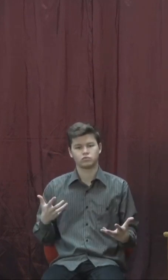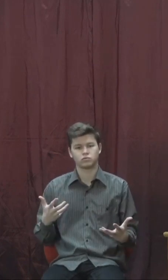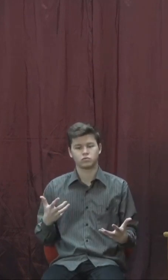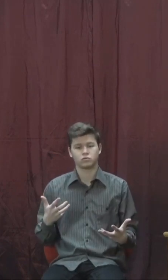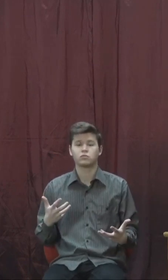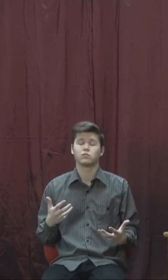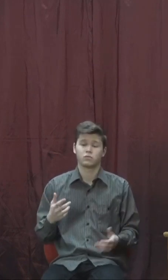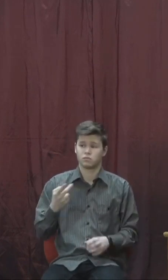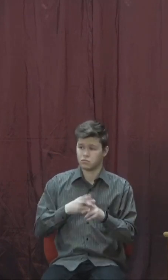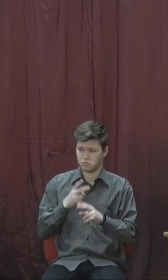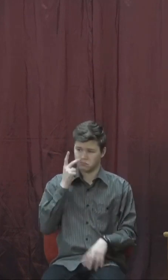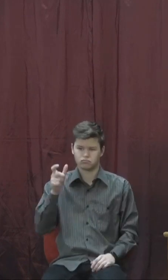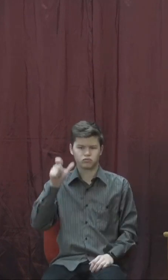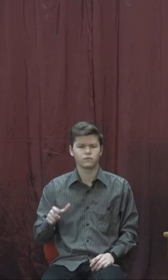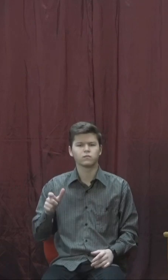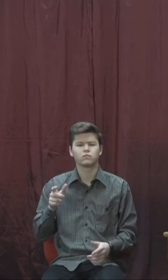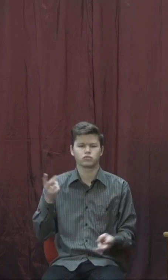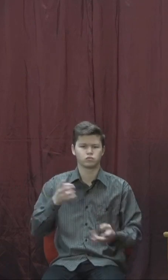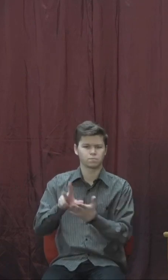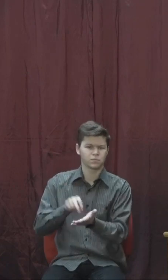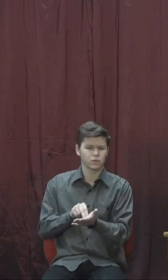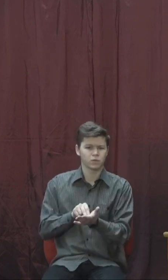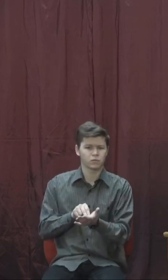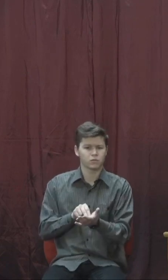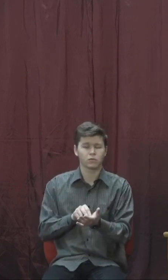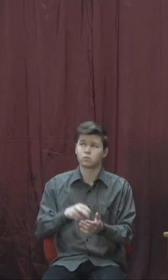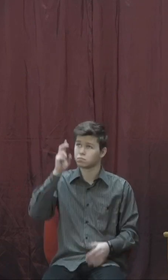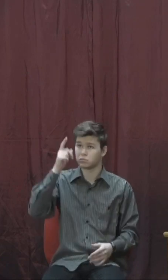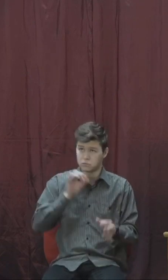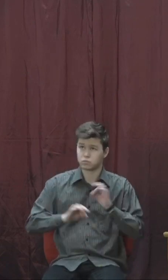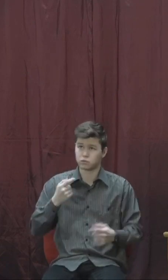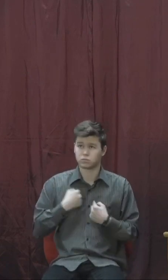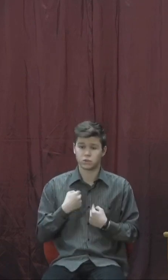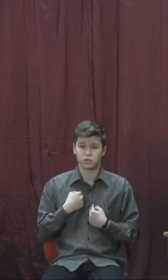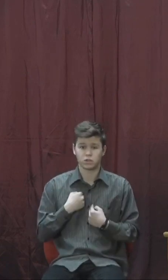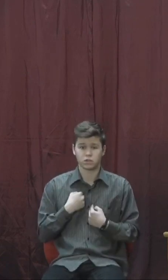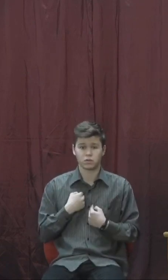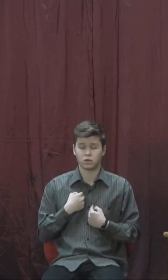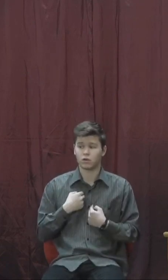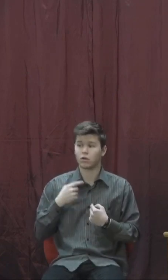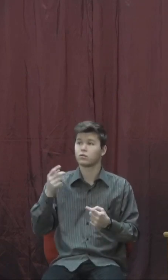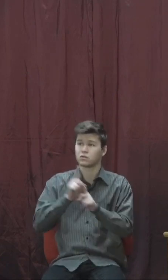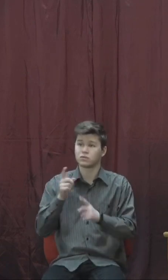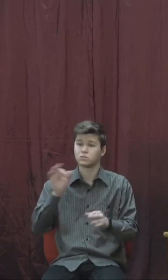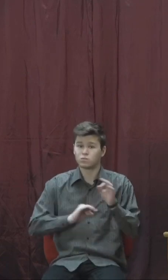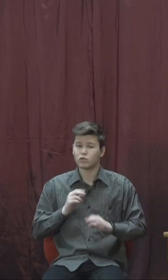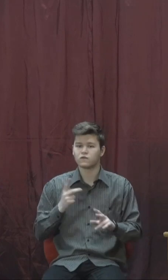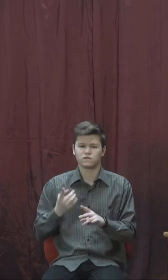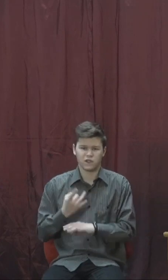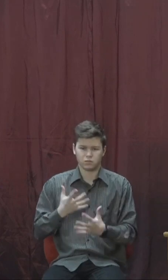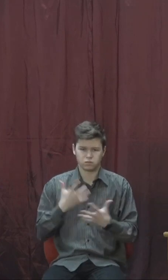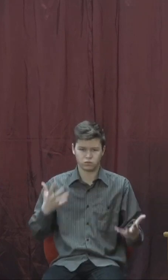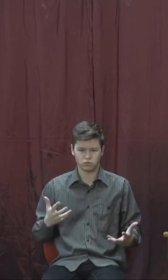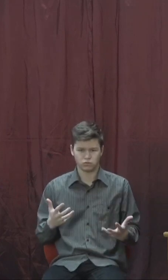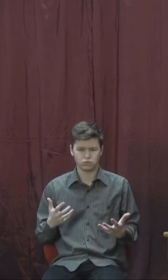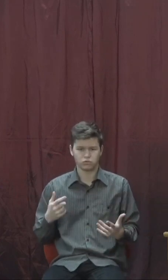дивитися і так само сказати, Господи, я хочу, щоб ти мене використовував і подвійно використовував. Я хочу, щоб ти